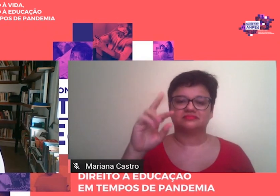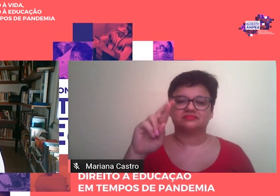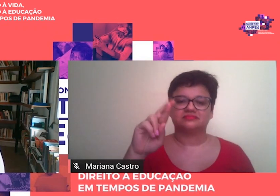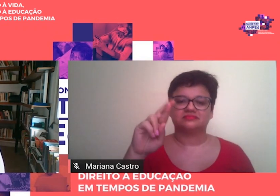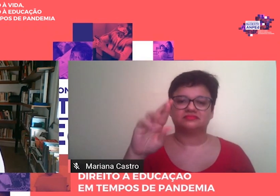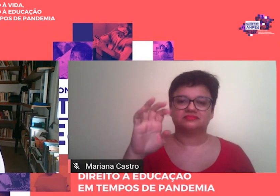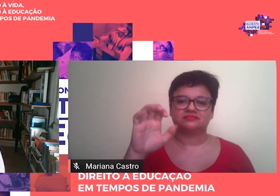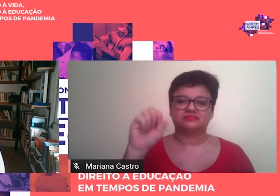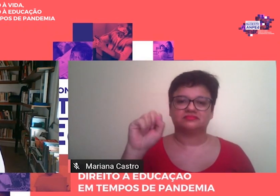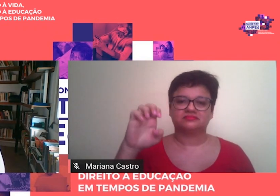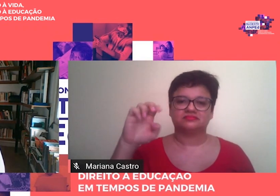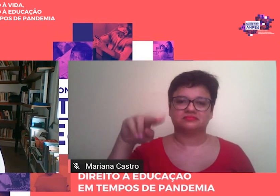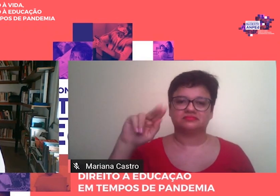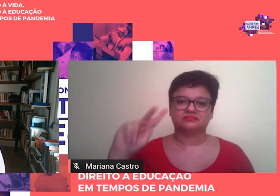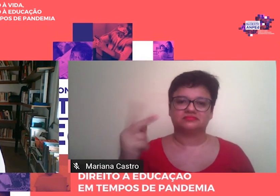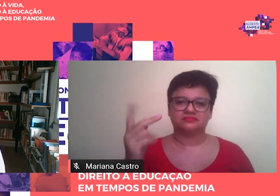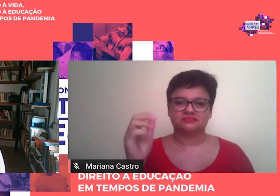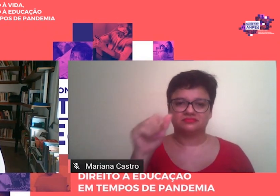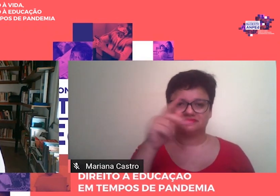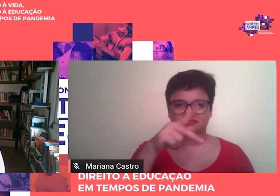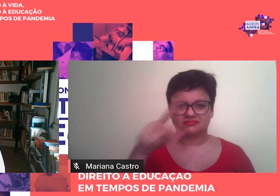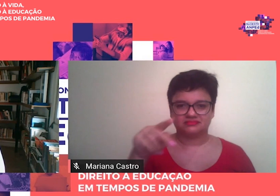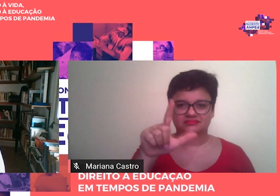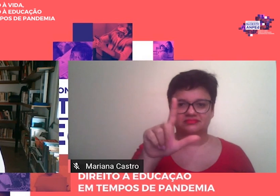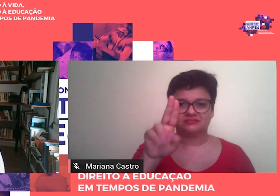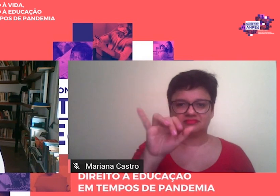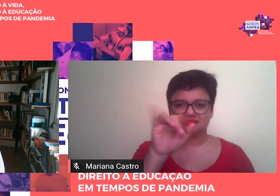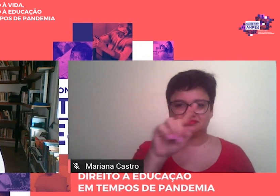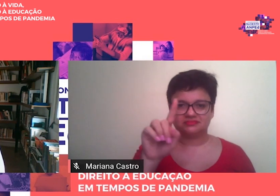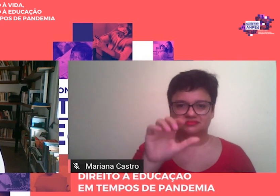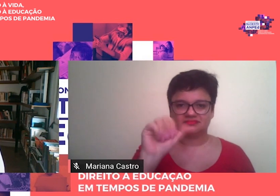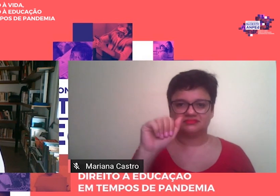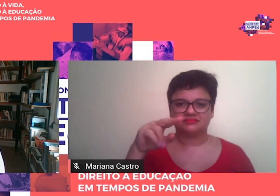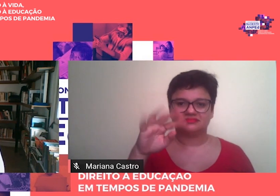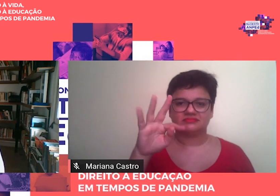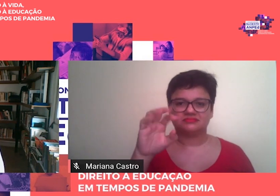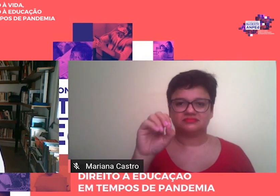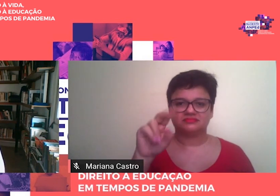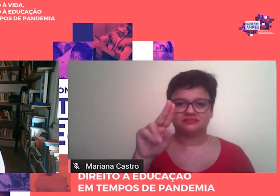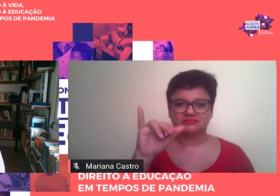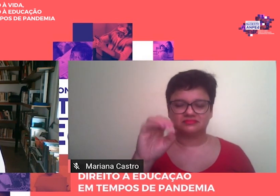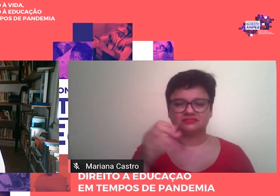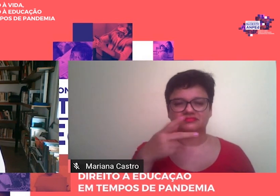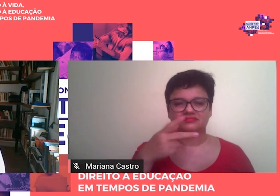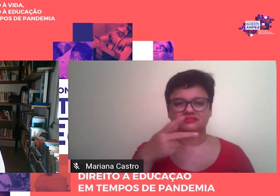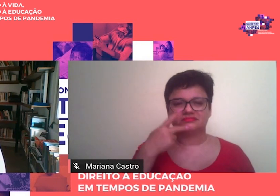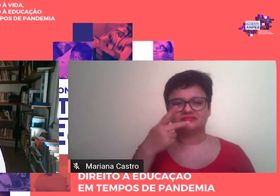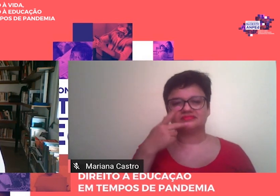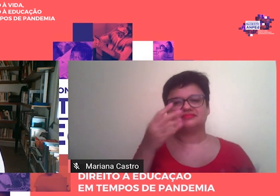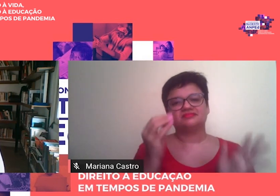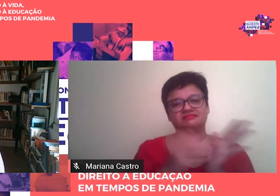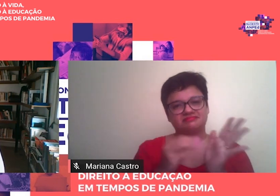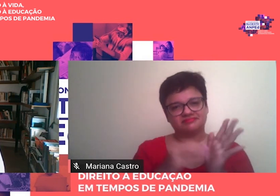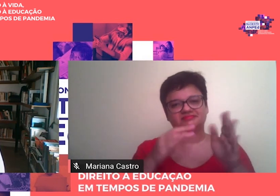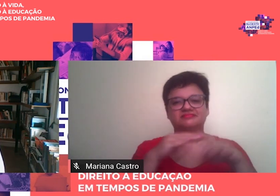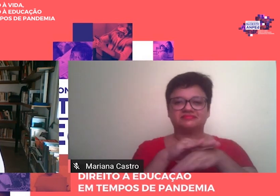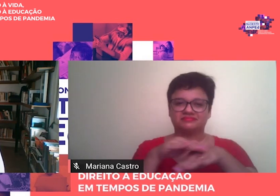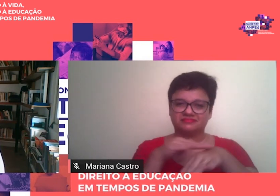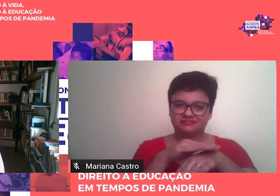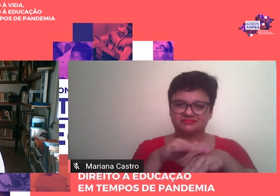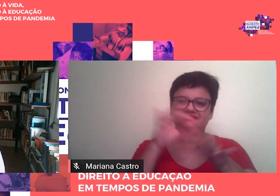pelo professor Luiz Antônio, eu disse que sentia falta das nossas conversas. De fato, como